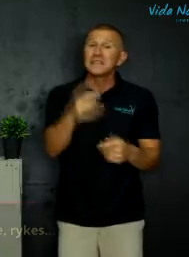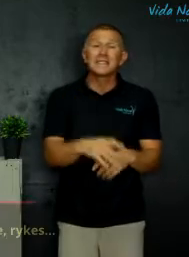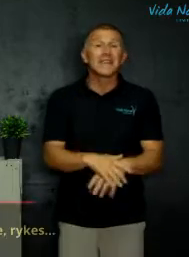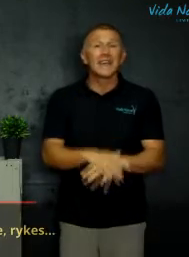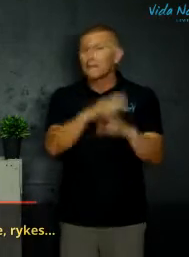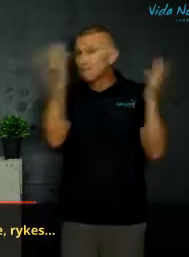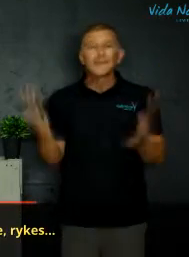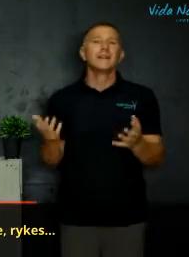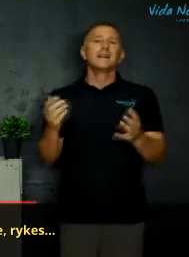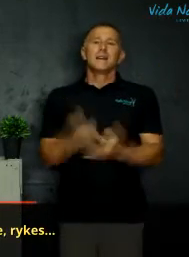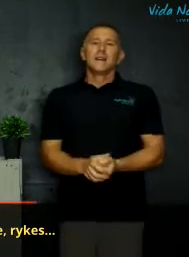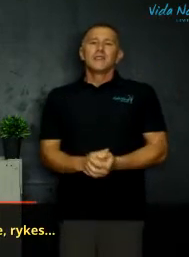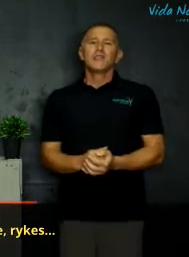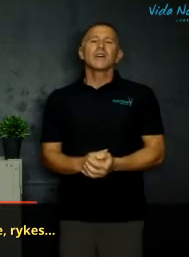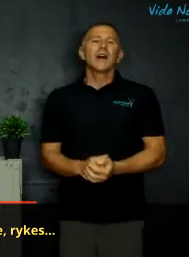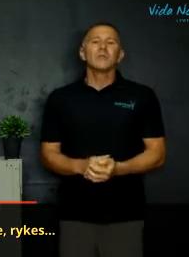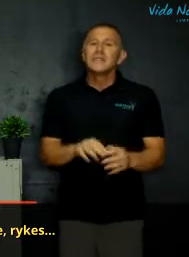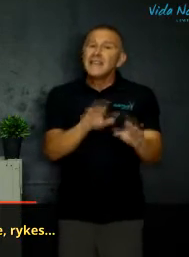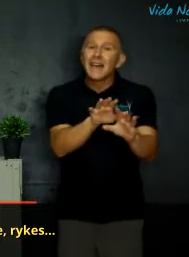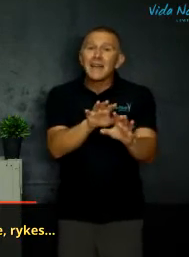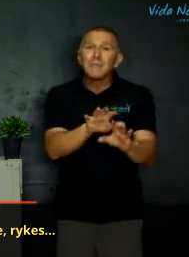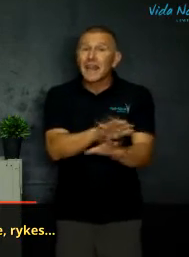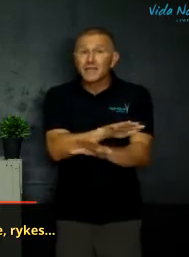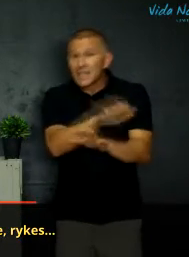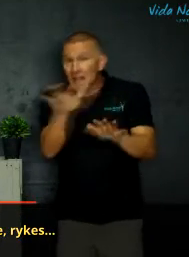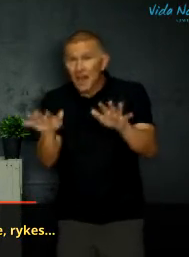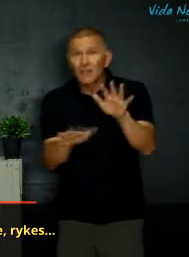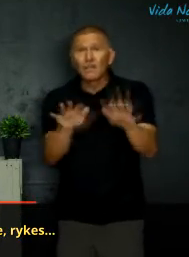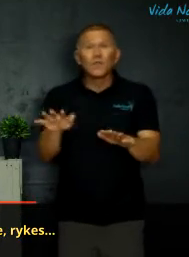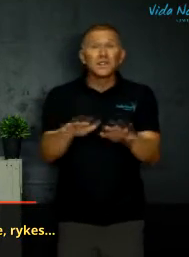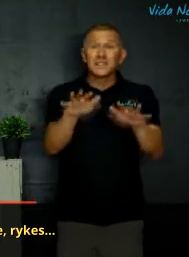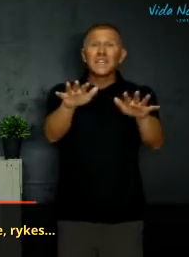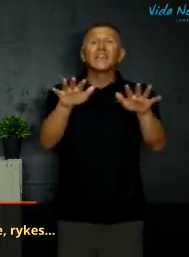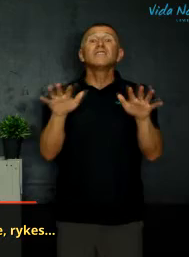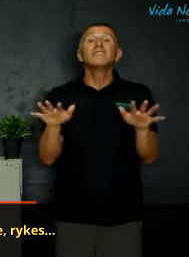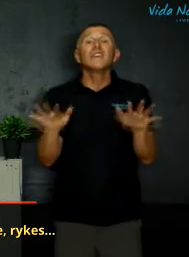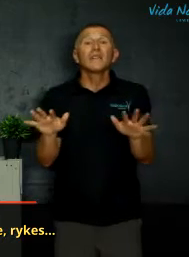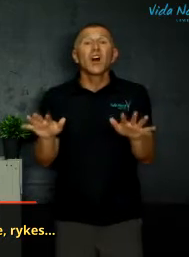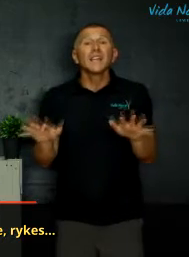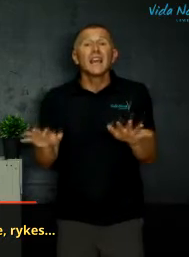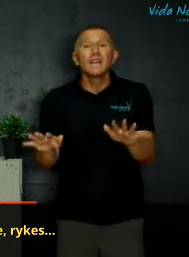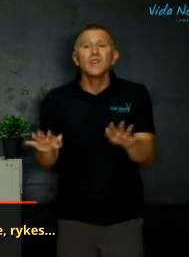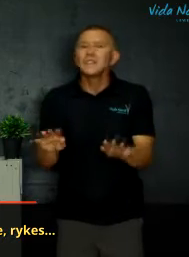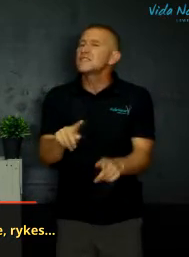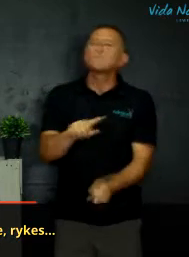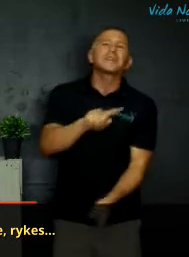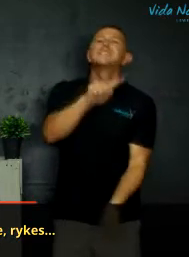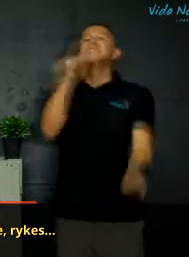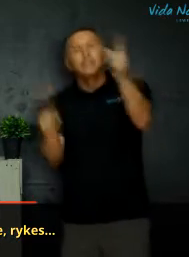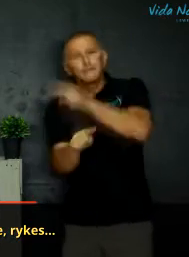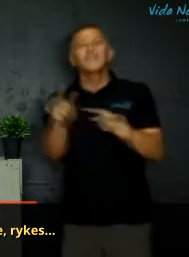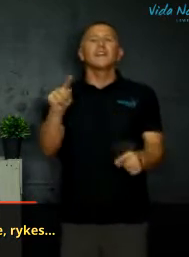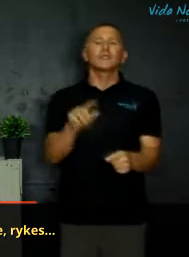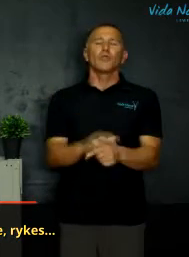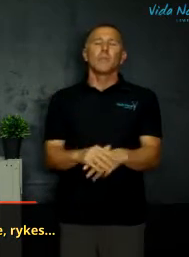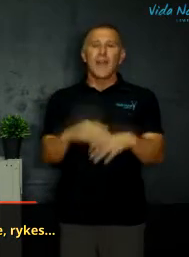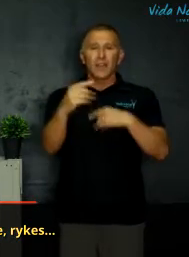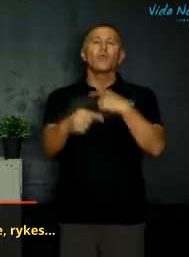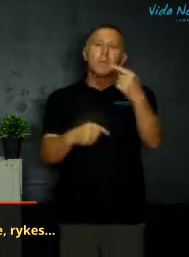jesus sê nee sorry ouwens hierdie game plan wat jylle angewoond is hierdie kultuur waaran jylle gewoond is is precies verkeerddom ek kom